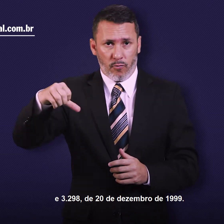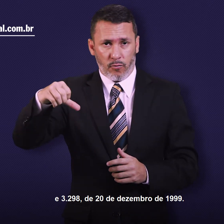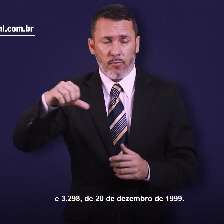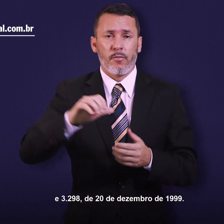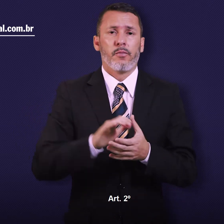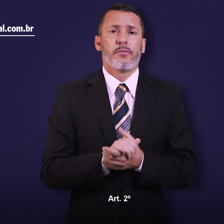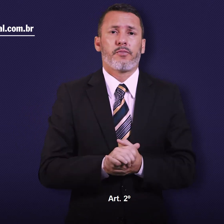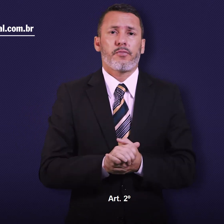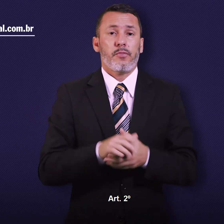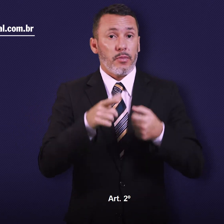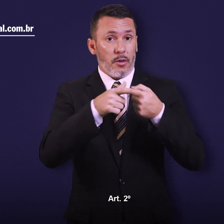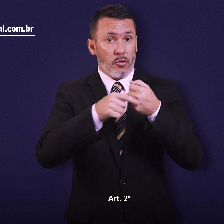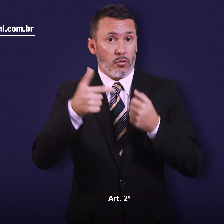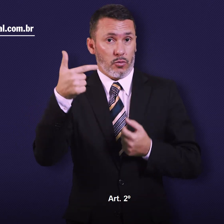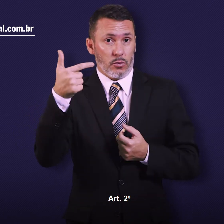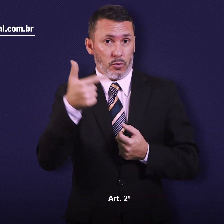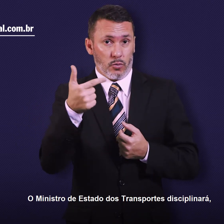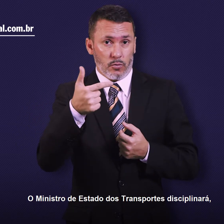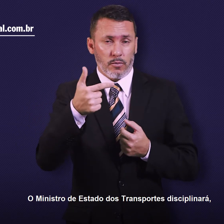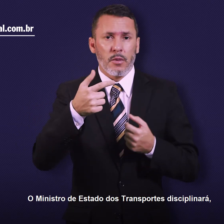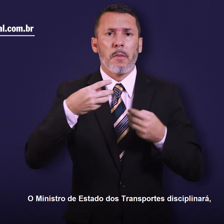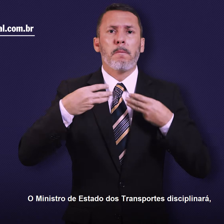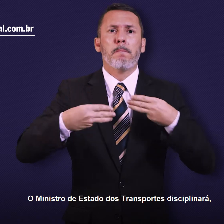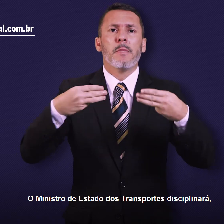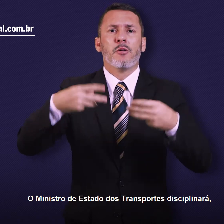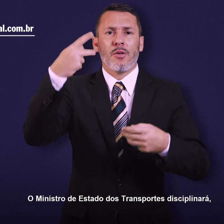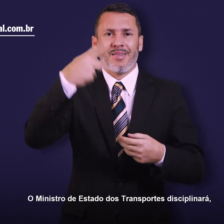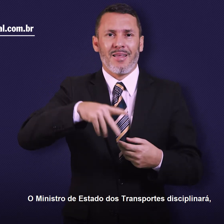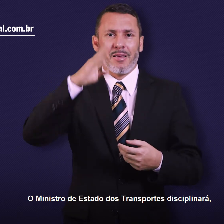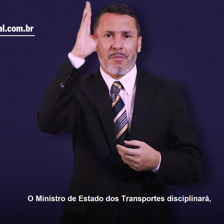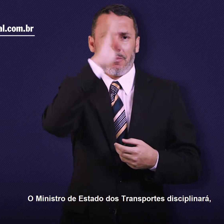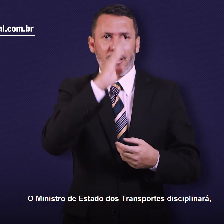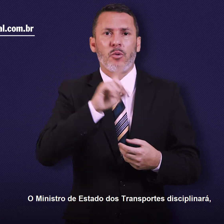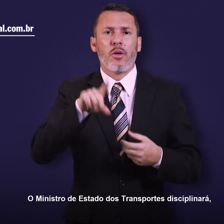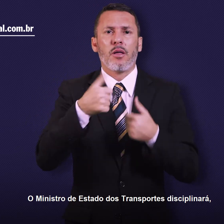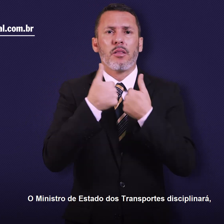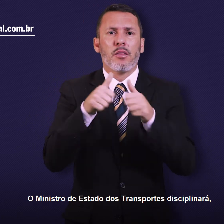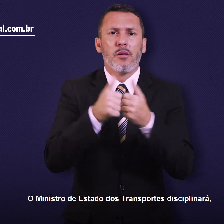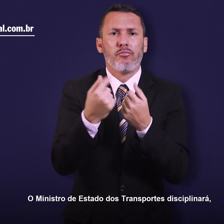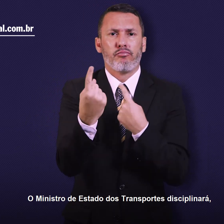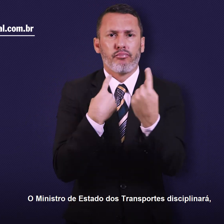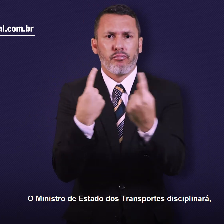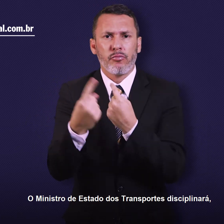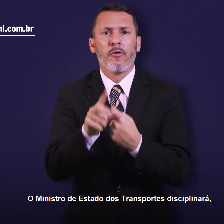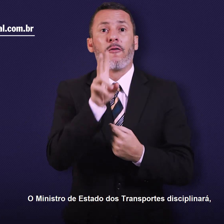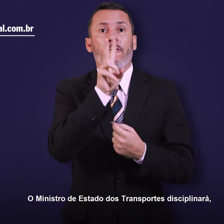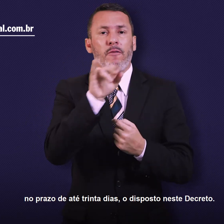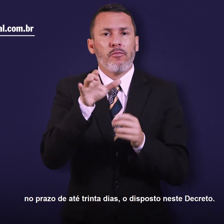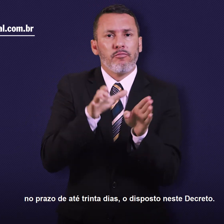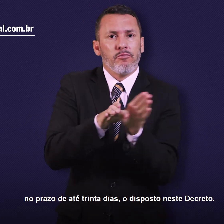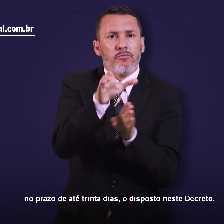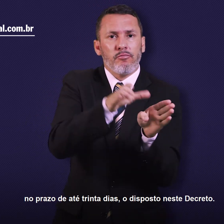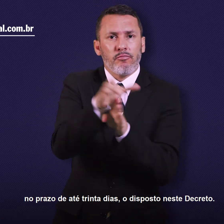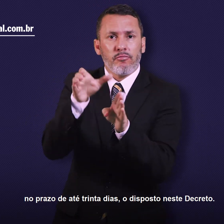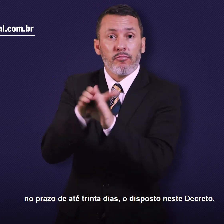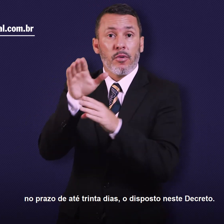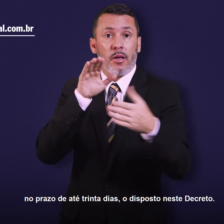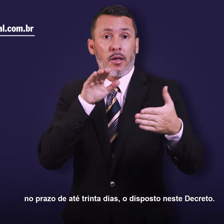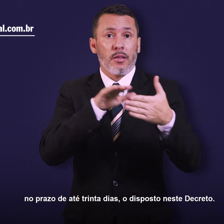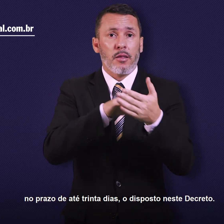Artigo 2º. O Ministro de Estado dos Transportes disciplinará, no prazo de até 30 dias,